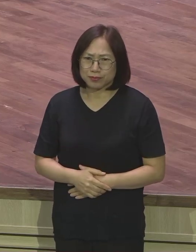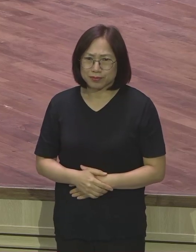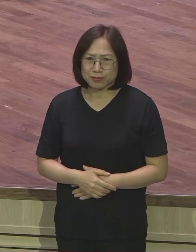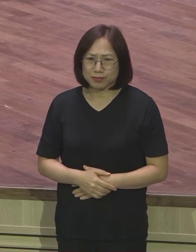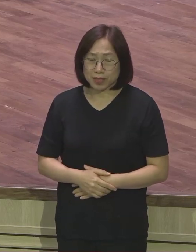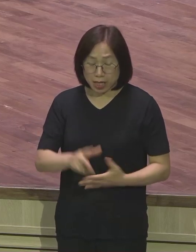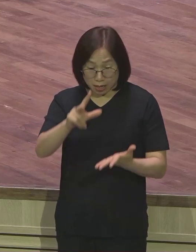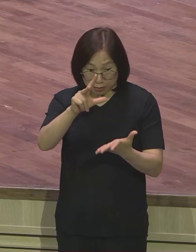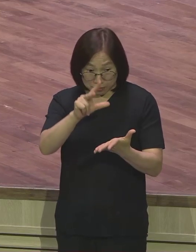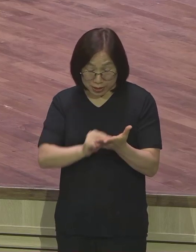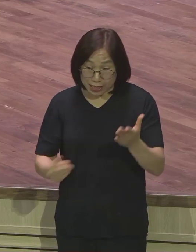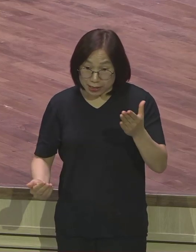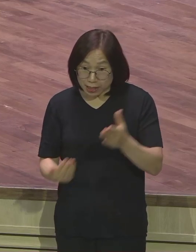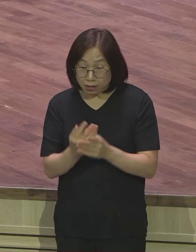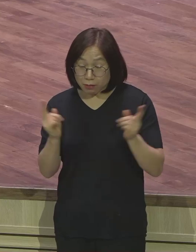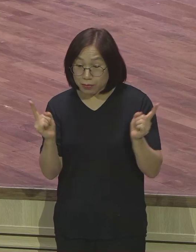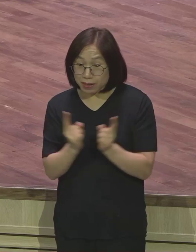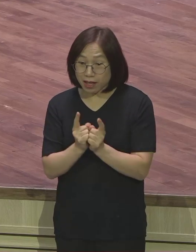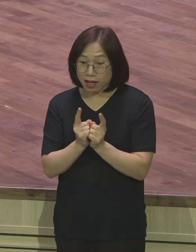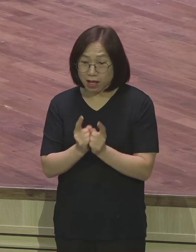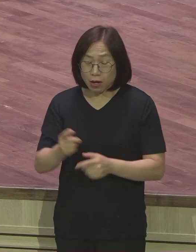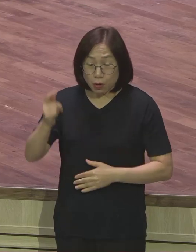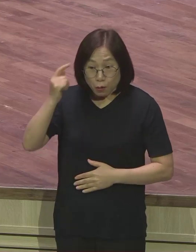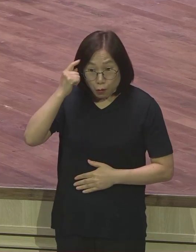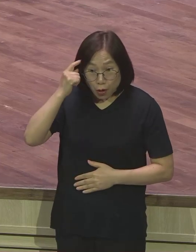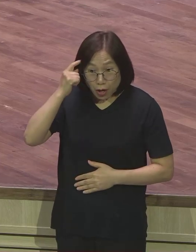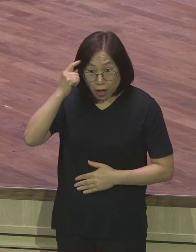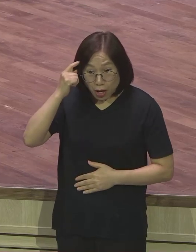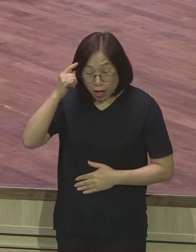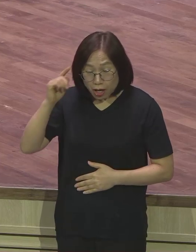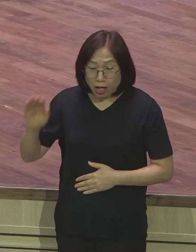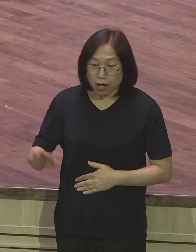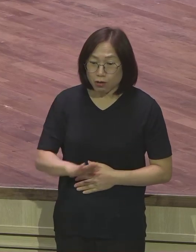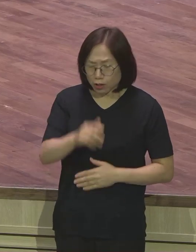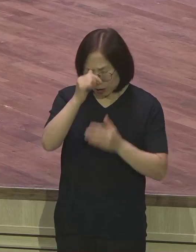문제사건을 만나면 왜 우리는 기도의 자리로 나아가지 못할까요?